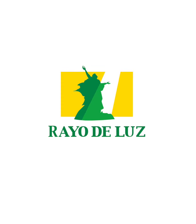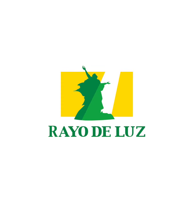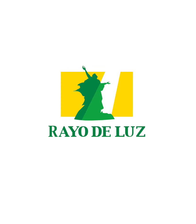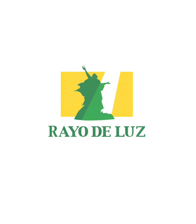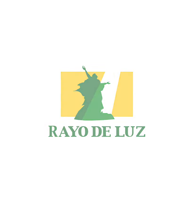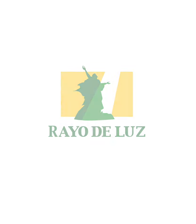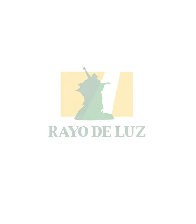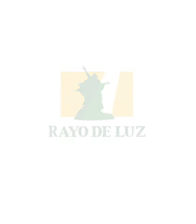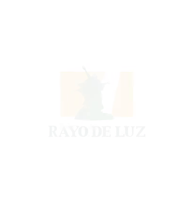Gracias